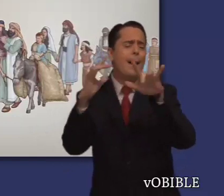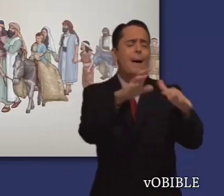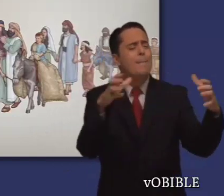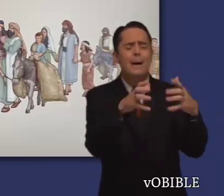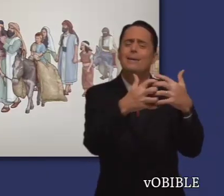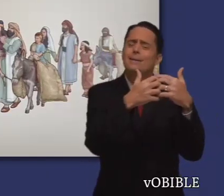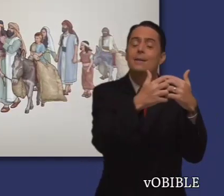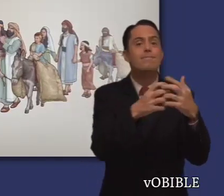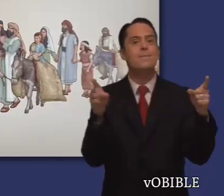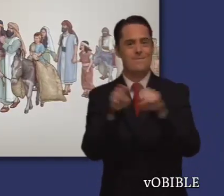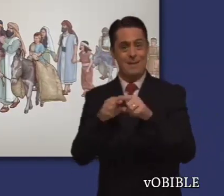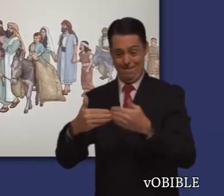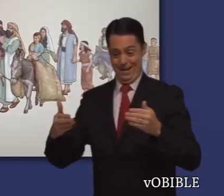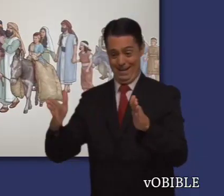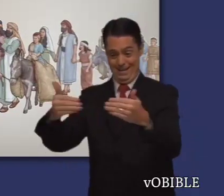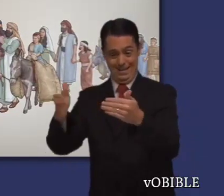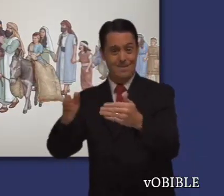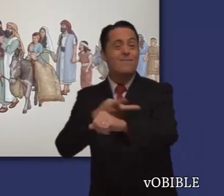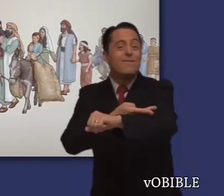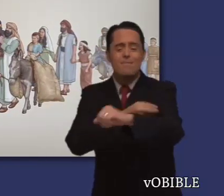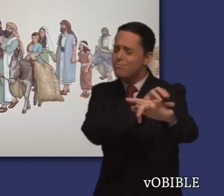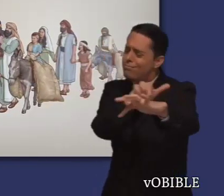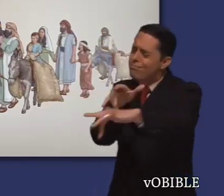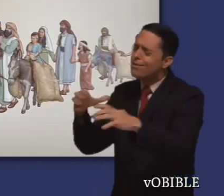y sería reunido como rebaño en el aprisco.